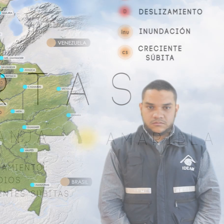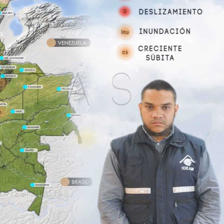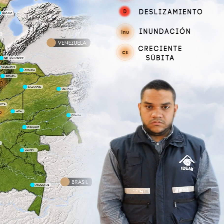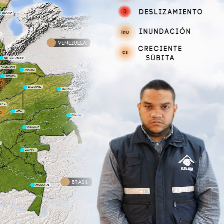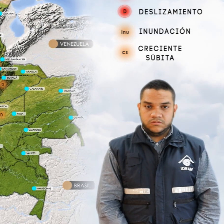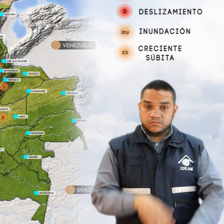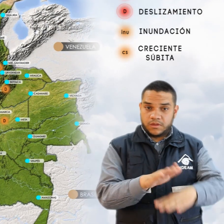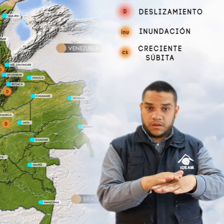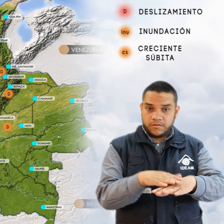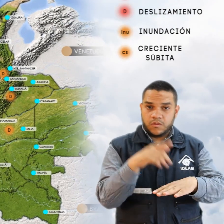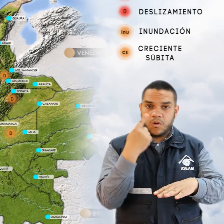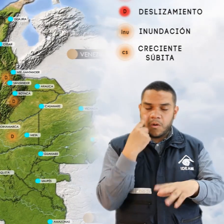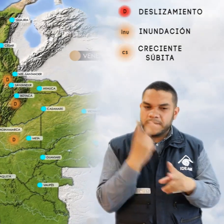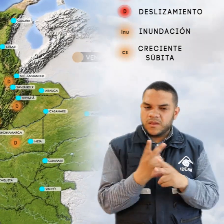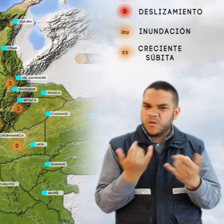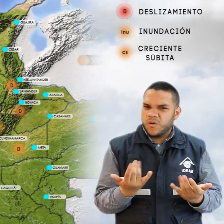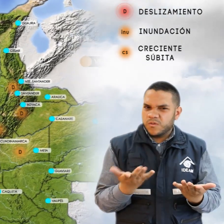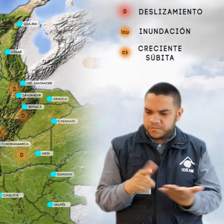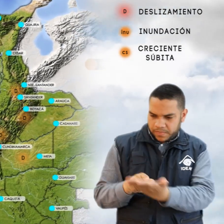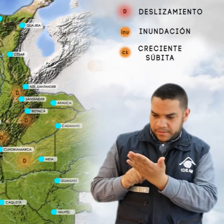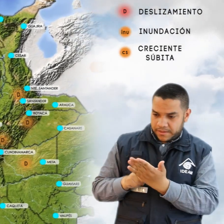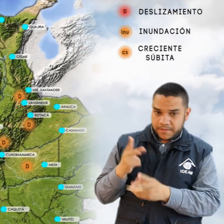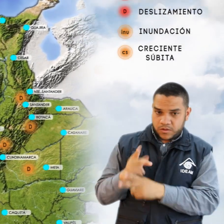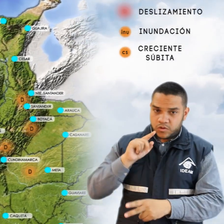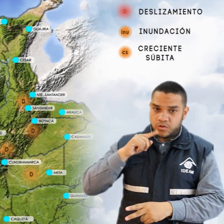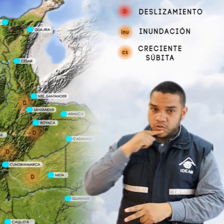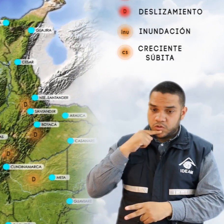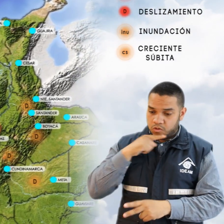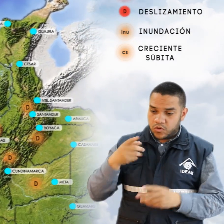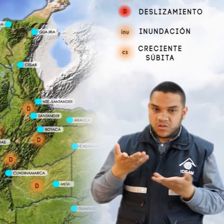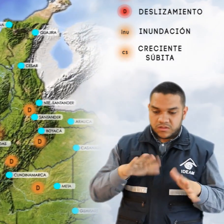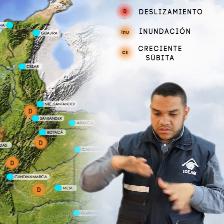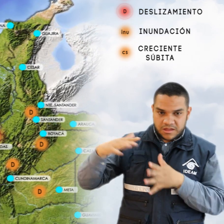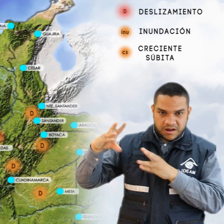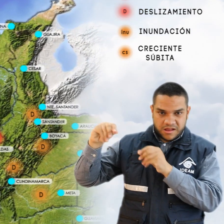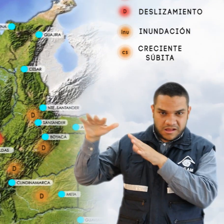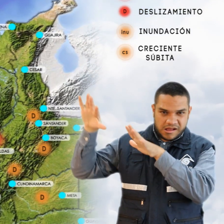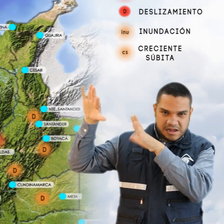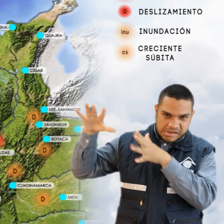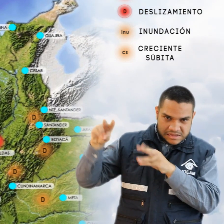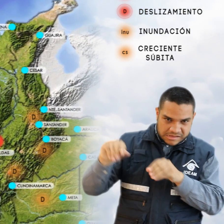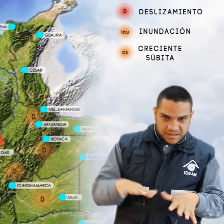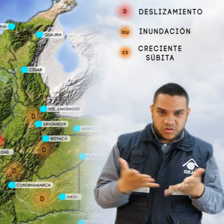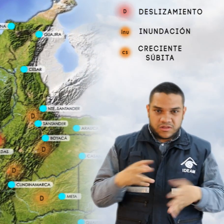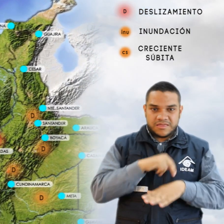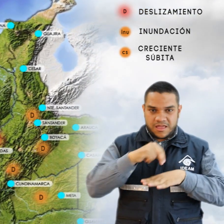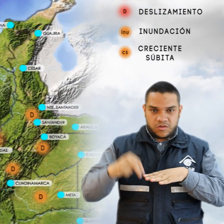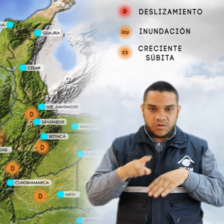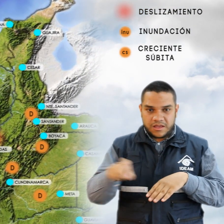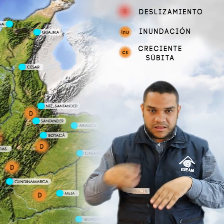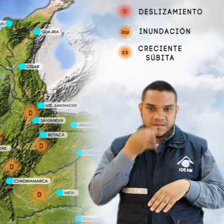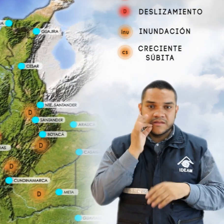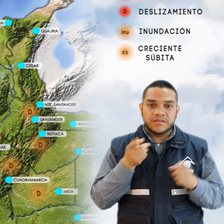Las alertas vigentes para el día de hoy son Alerta roja por probabilidad de deslizamientos en los departamentos de Nariño y Caltas, por creciente